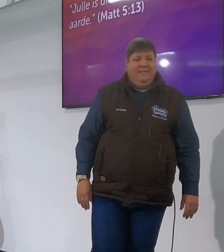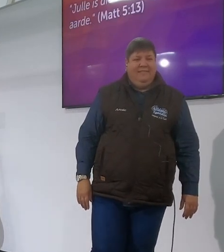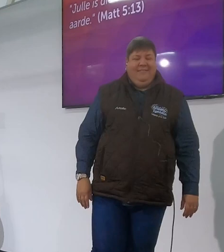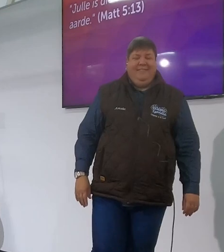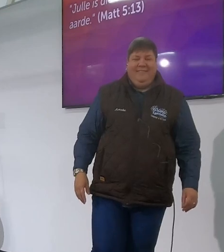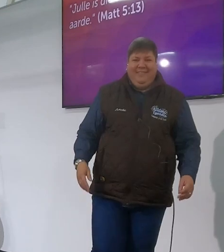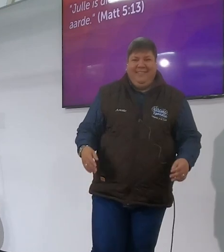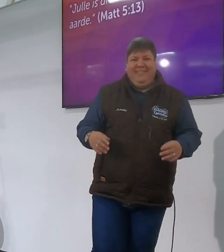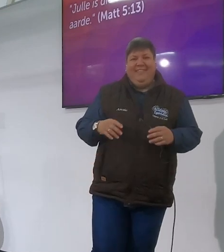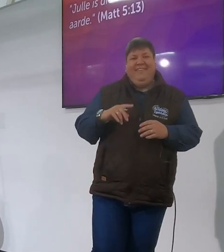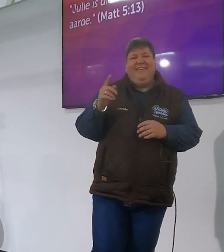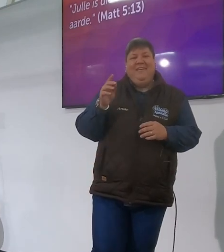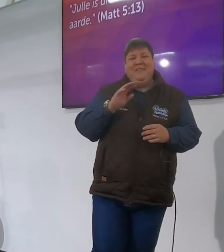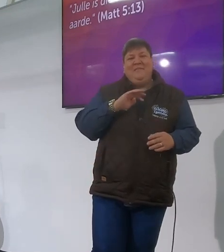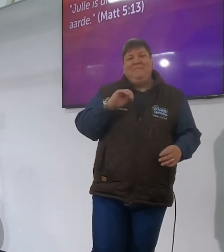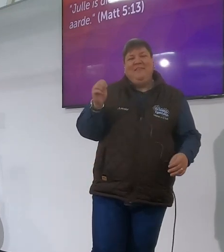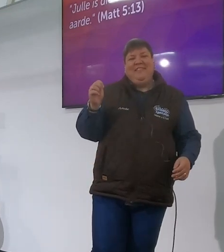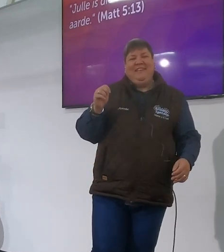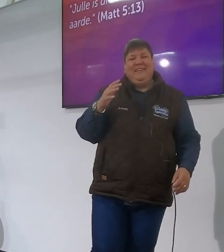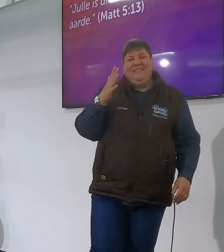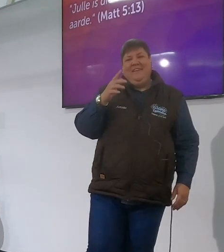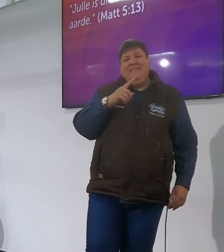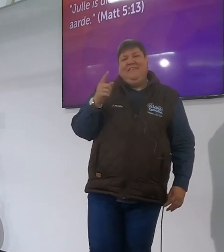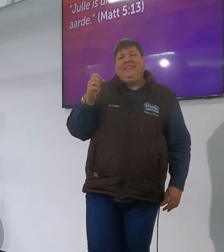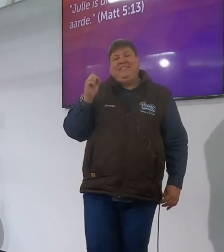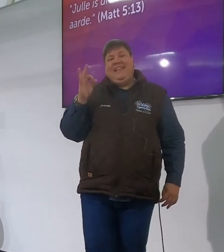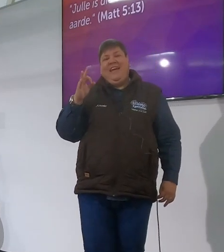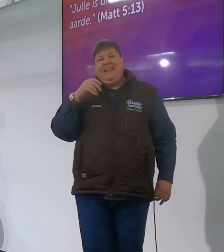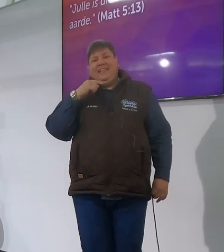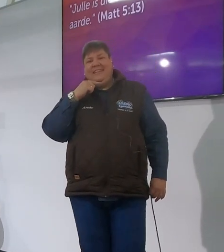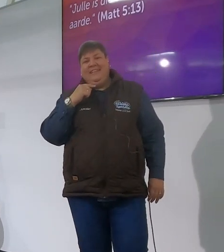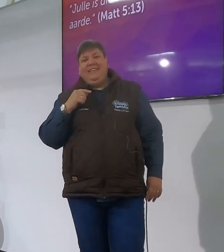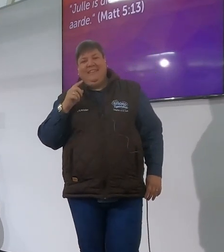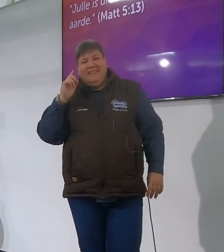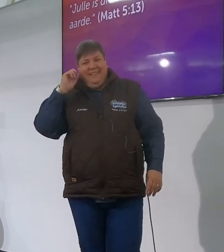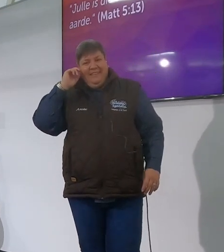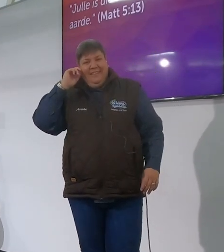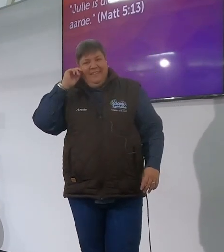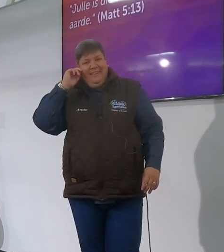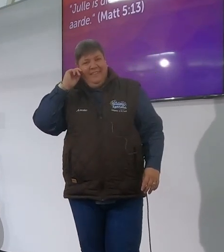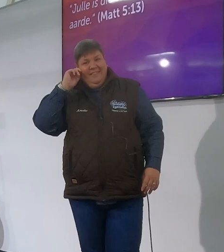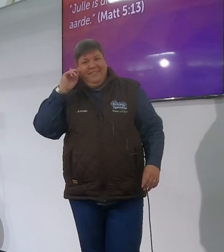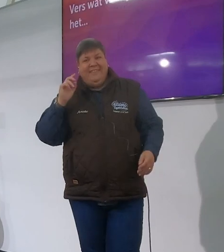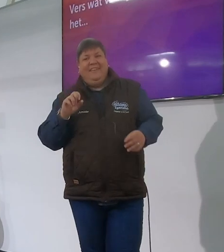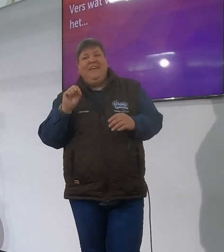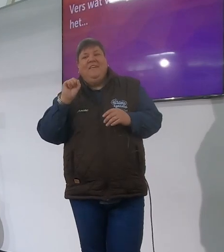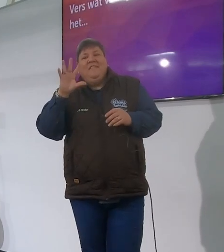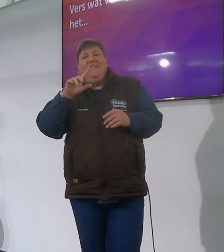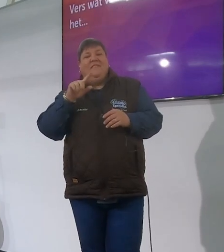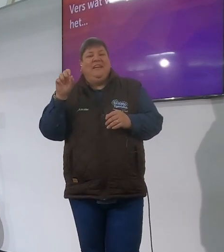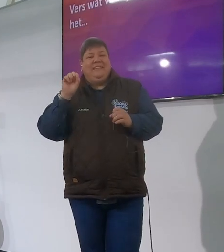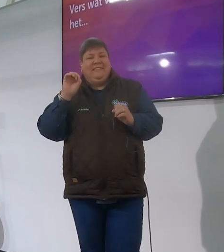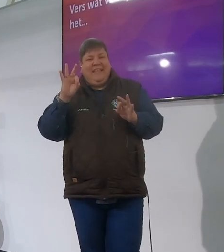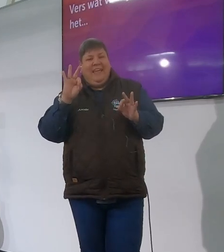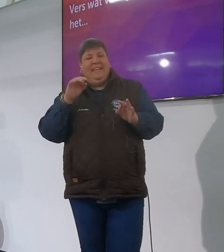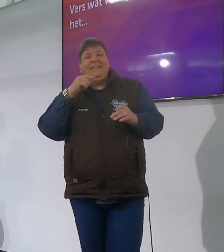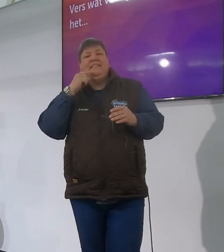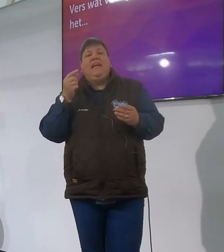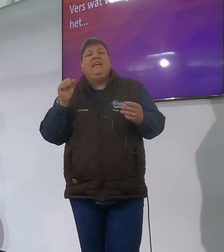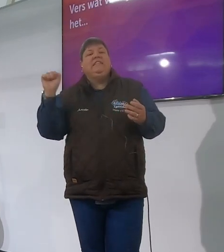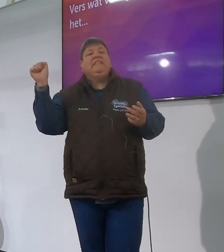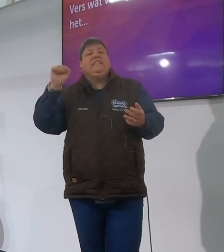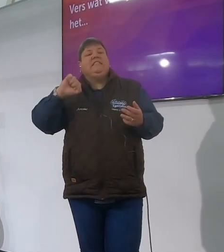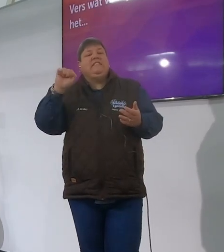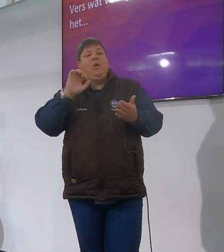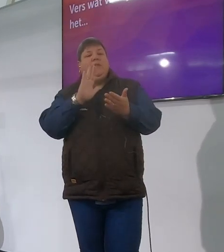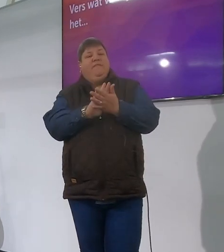in Matthäus 5 vers 13 sê dit jy is die sout vir die aarde ek en jy is die sout vir die aarde nou kom ek verduidelik dat is een baie mooi vers dat is